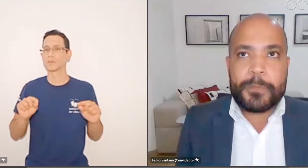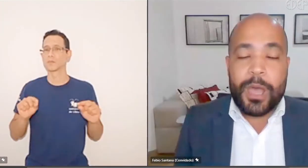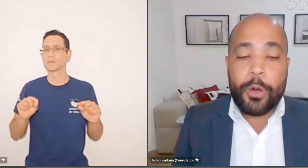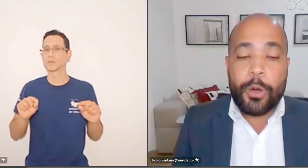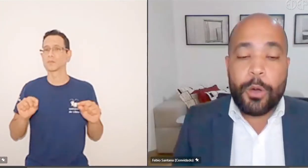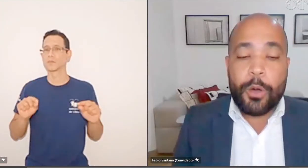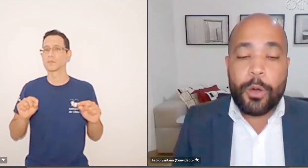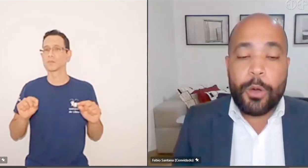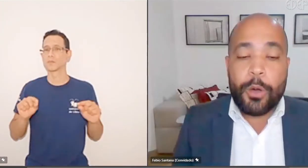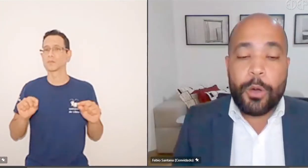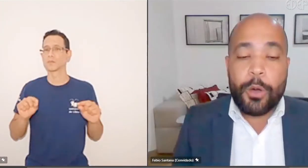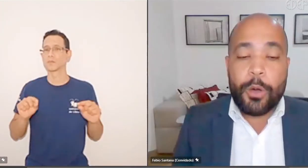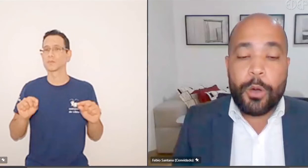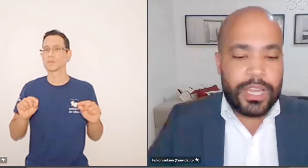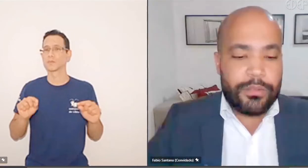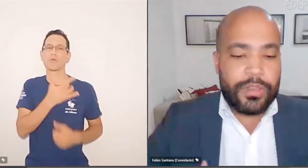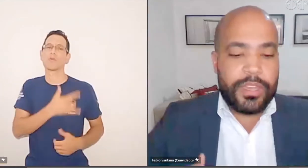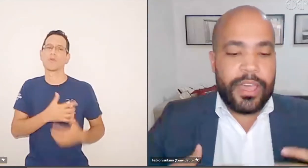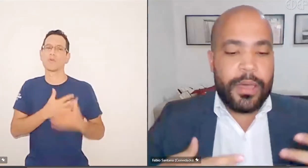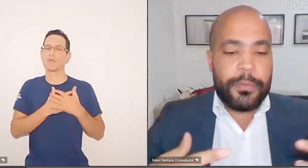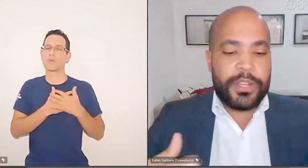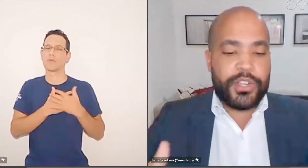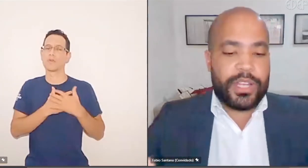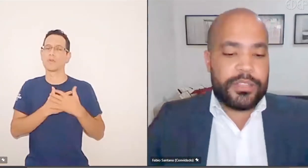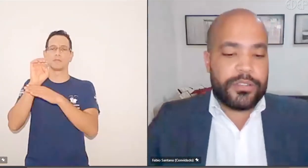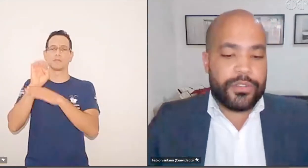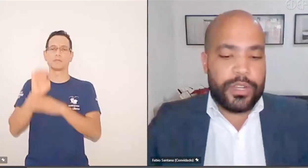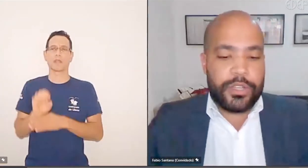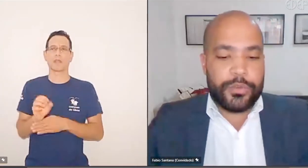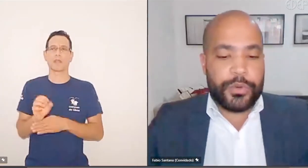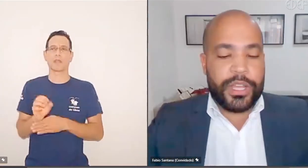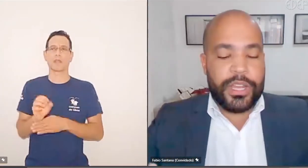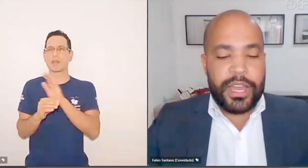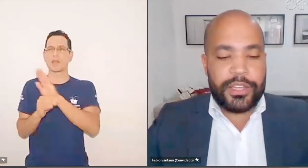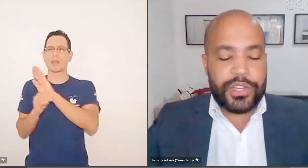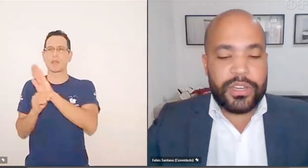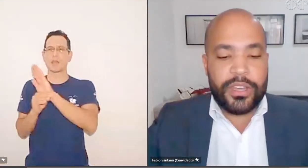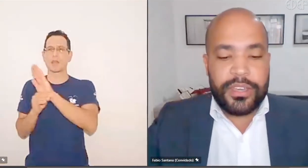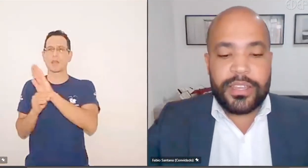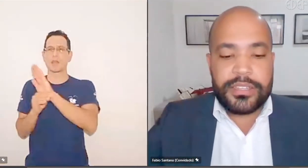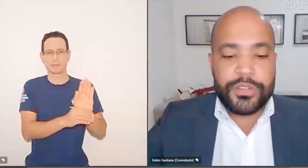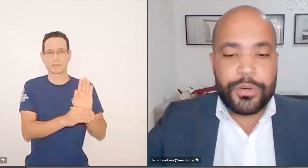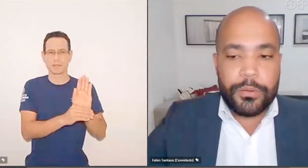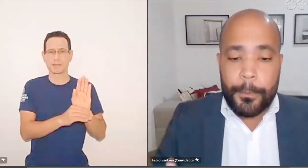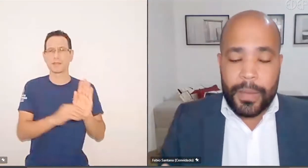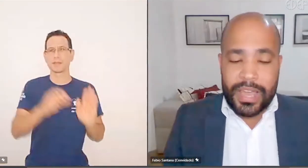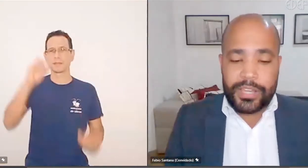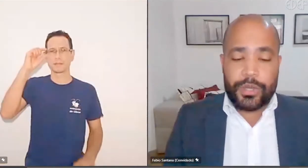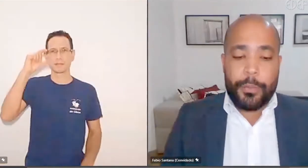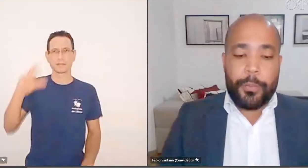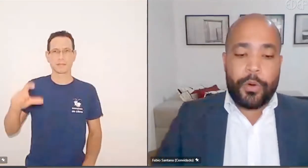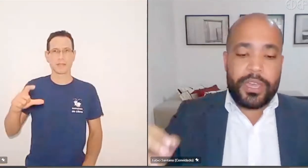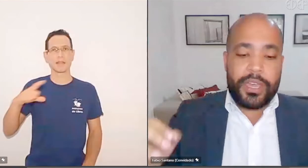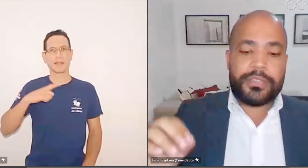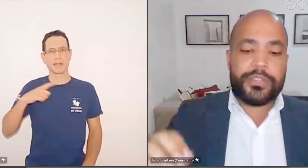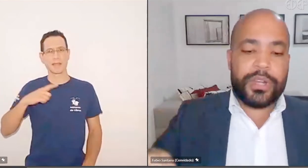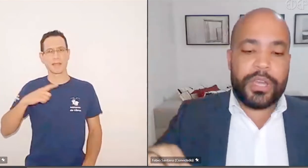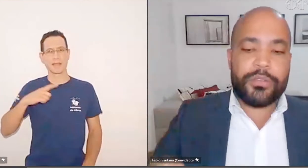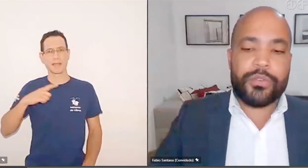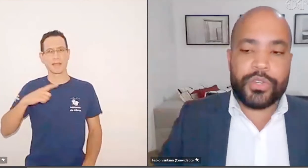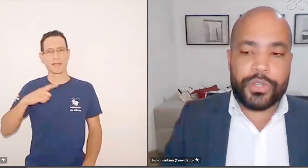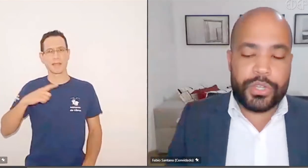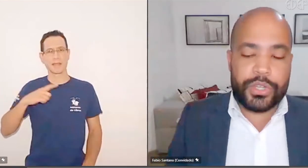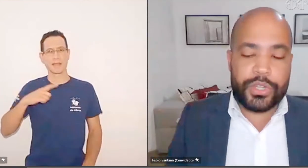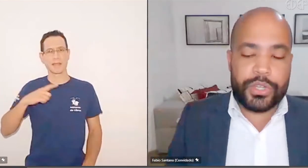altruísta do Estado, o Estado quer prestar esses direitos porque ele acha interessante ou não, mas porque